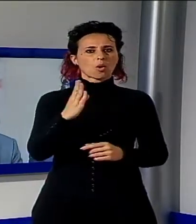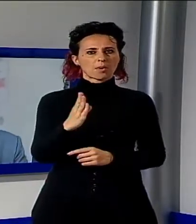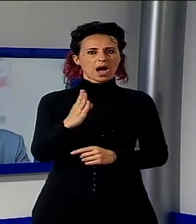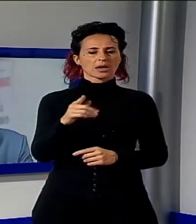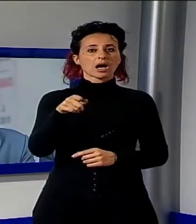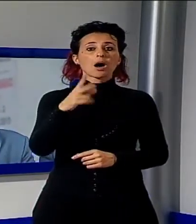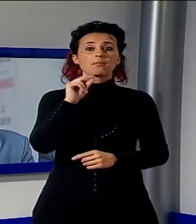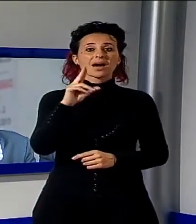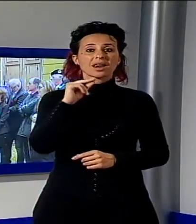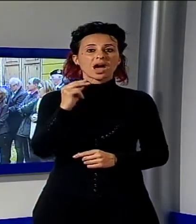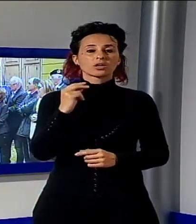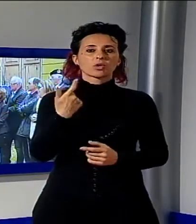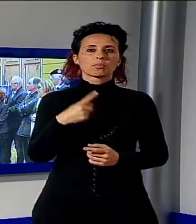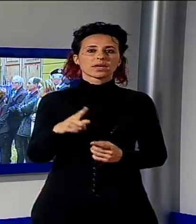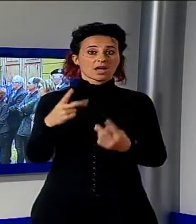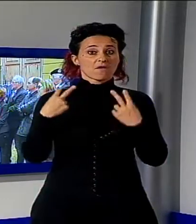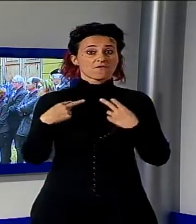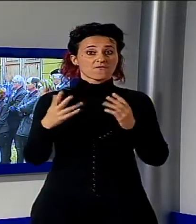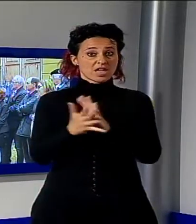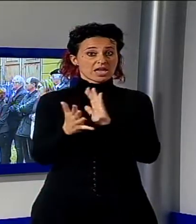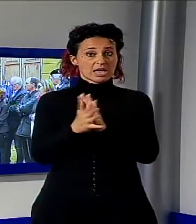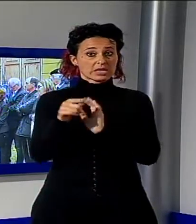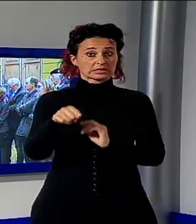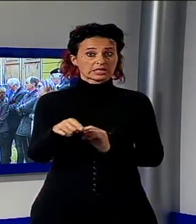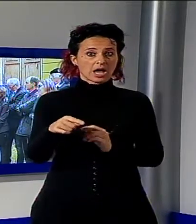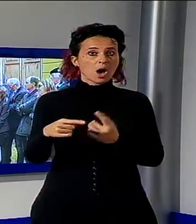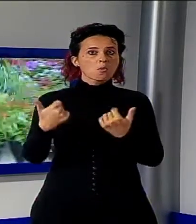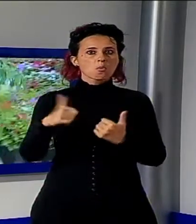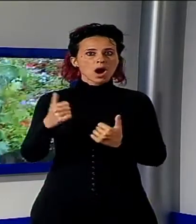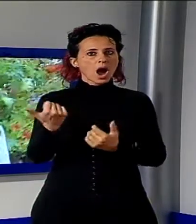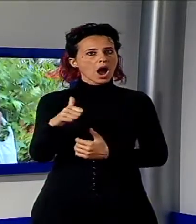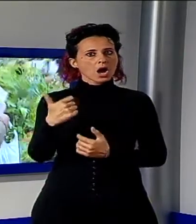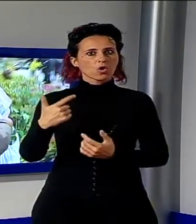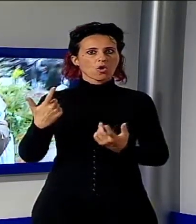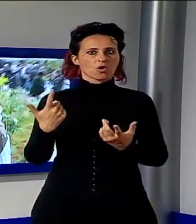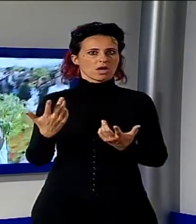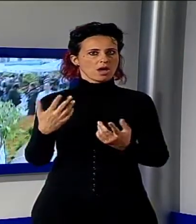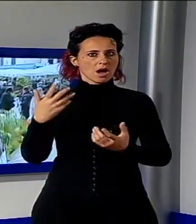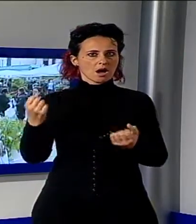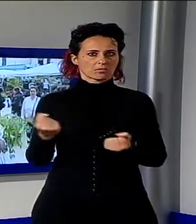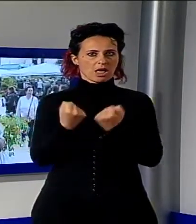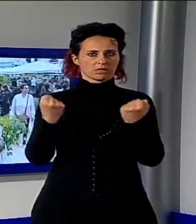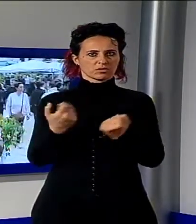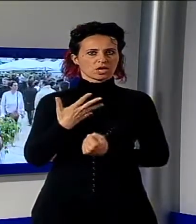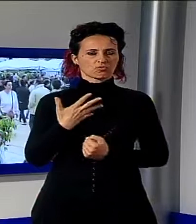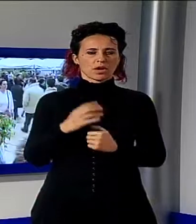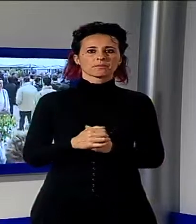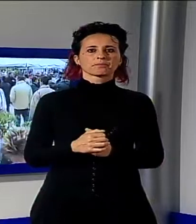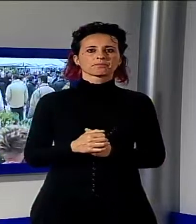'importanza e la vitalità della festa, giunta alla sua 55esima edizione. Per il presidente della provincia Stefano Baccelli,